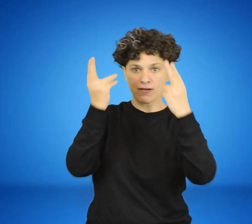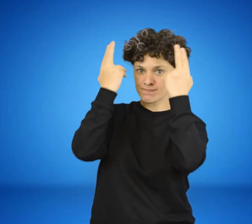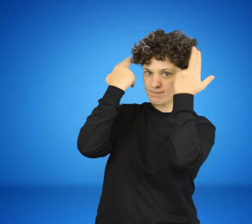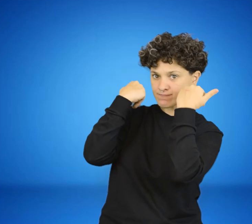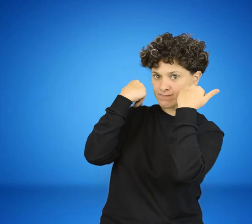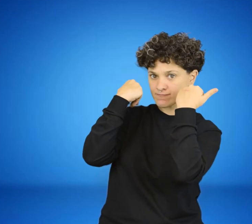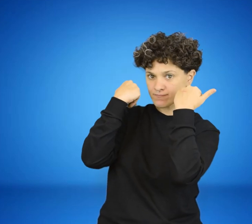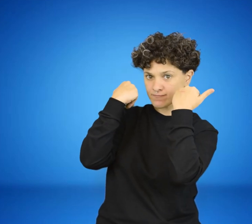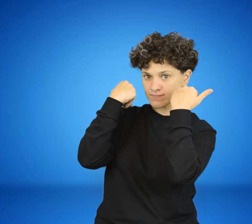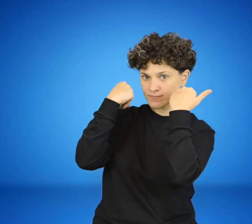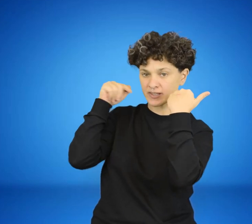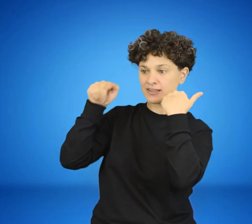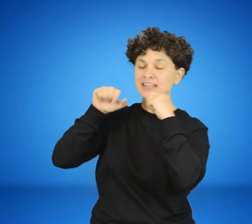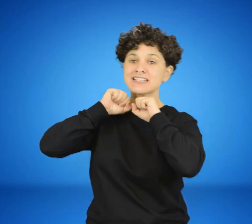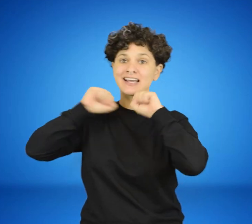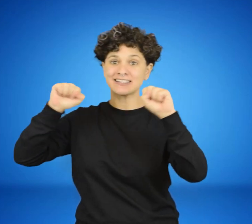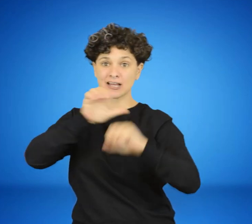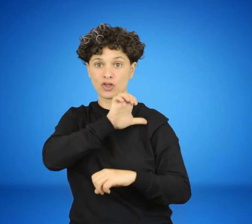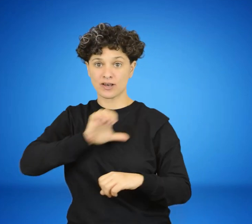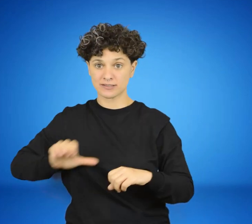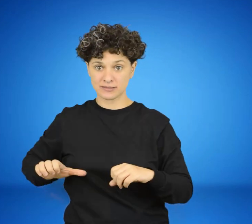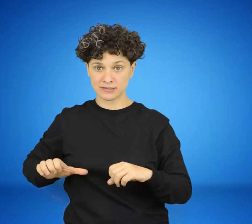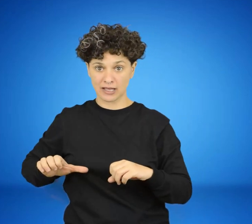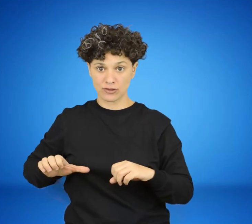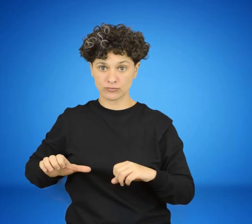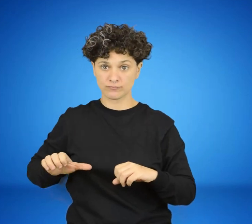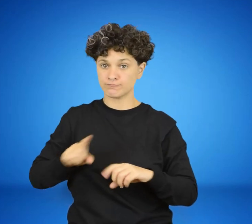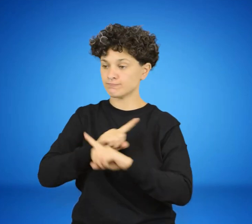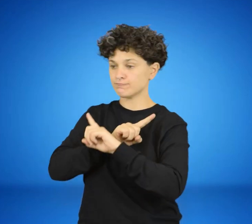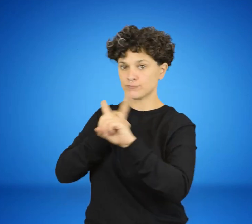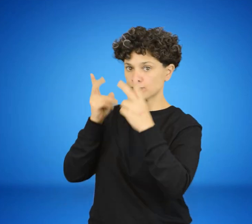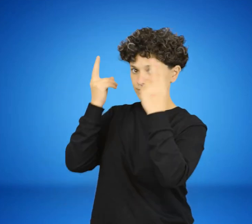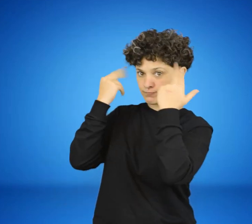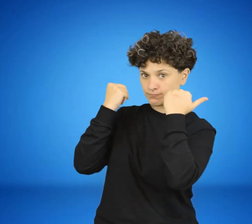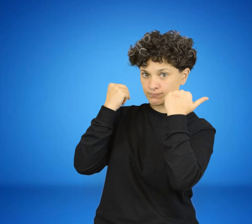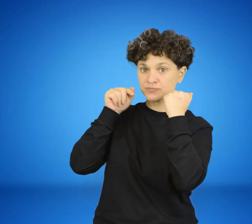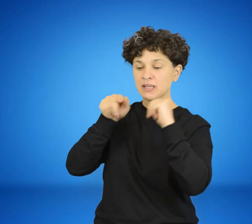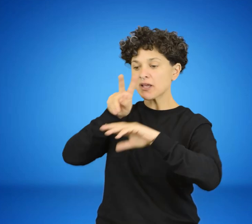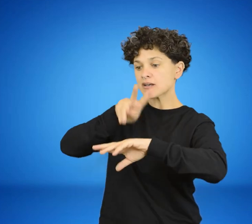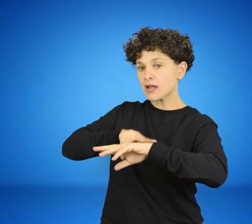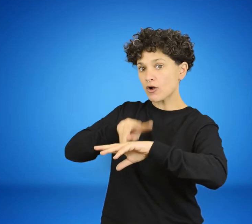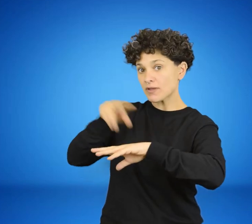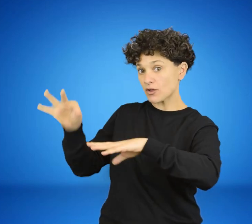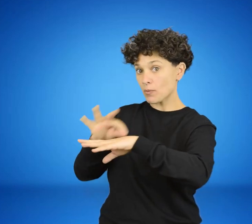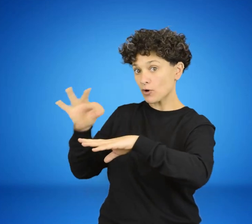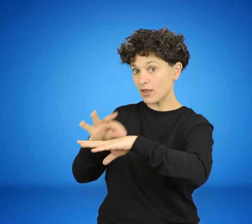acatarían las órdenes del secretario de Estado, a la vez que sugerían al presidente